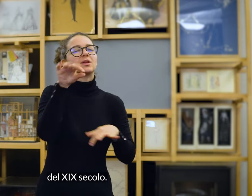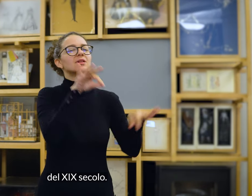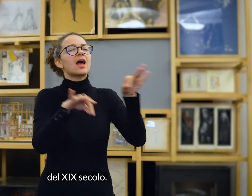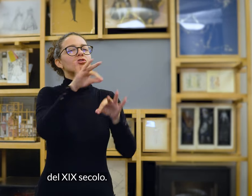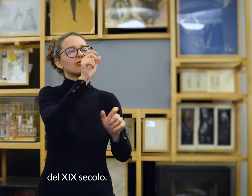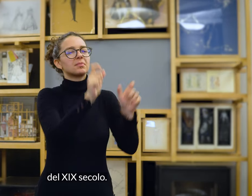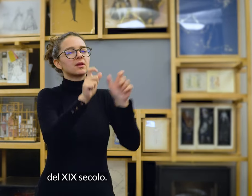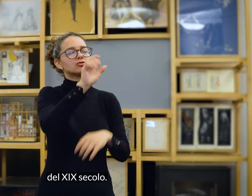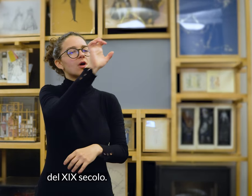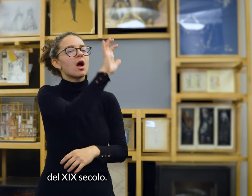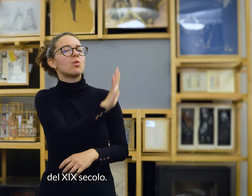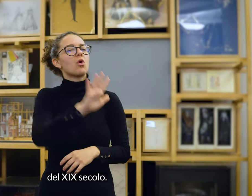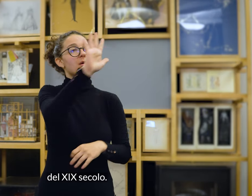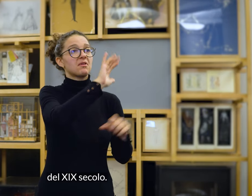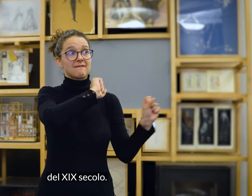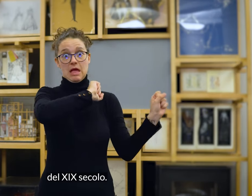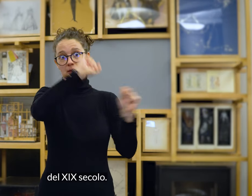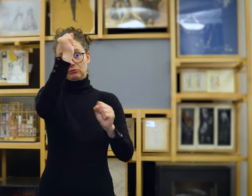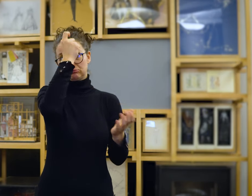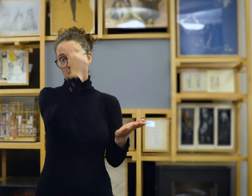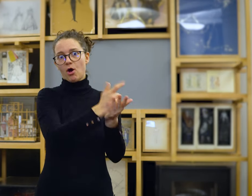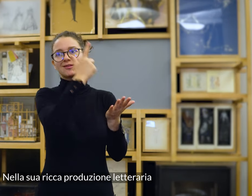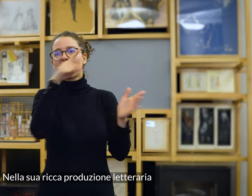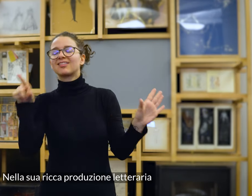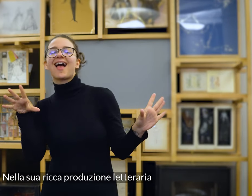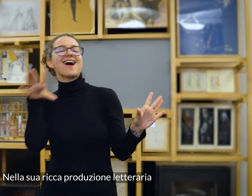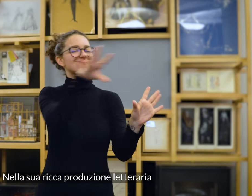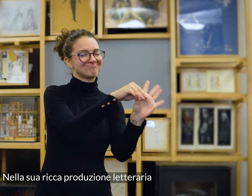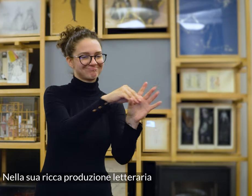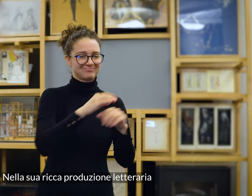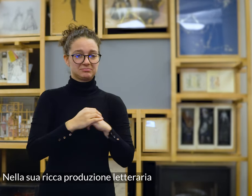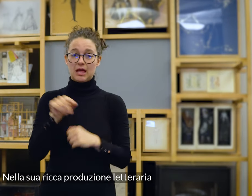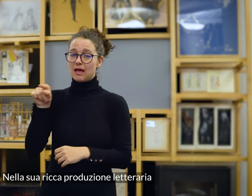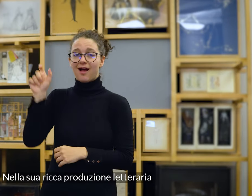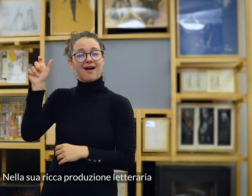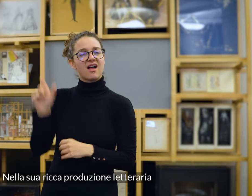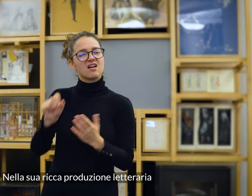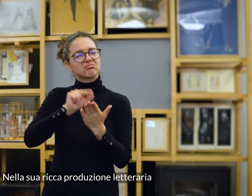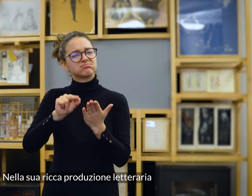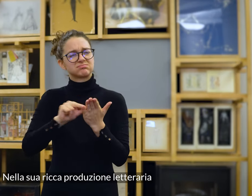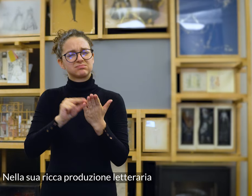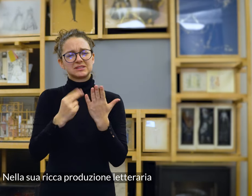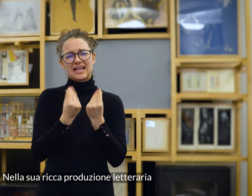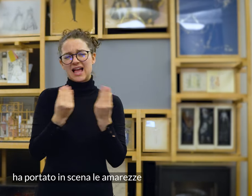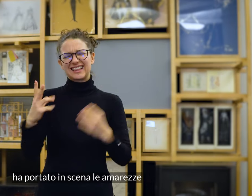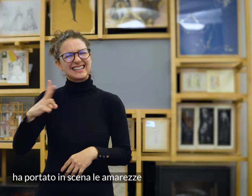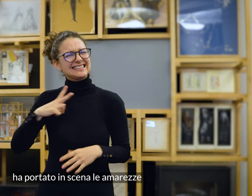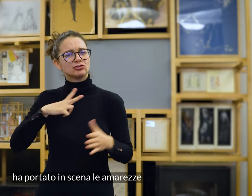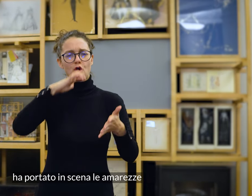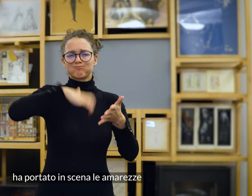del XIX secolo. Nella sua ricca produzione letteraria ha portato in